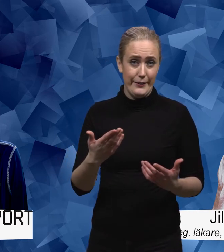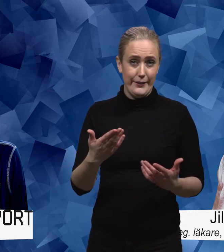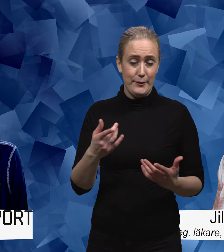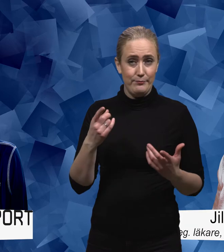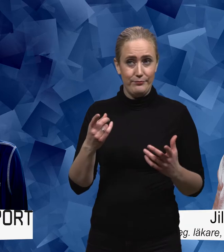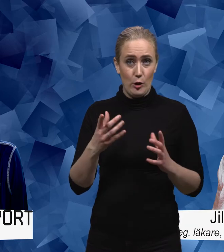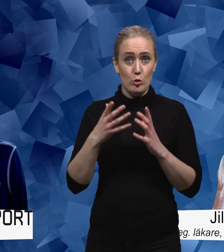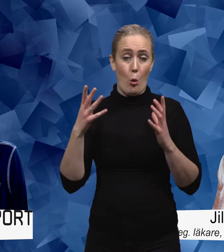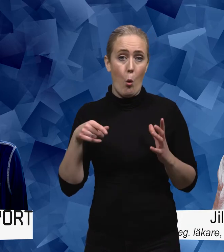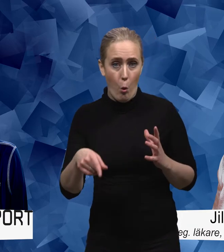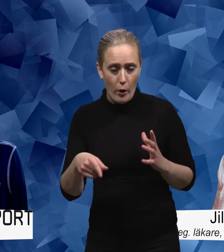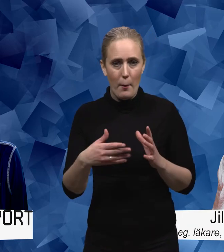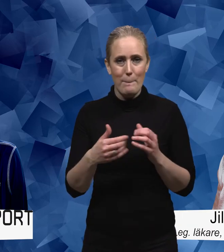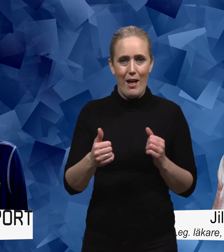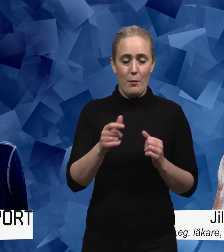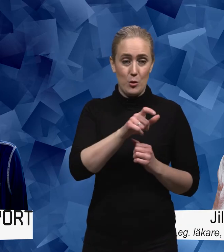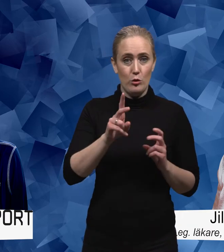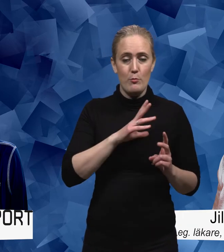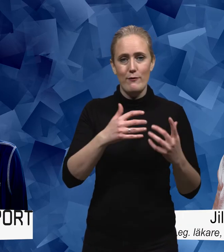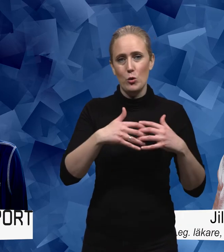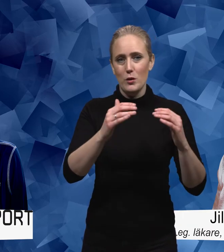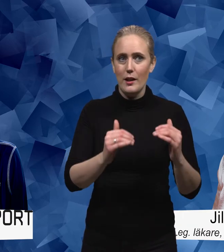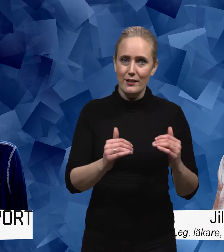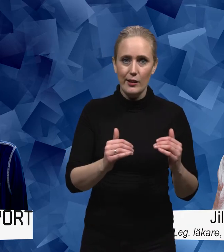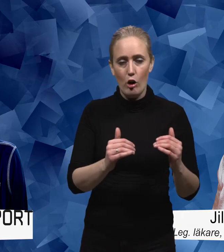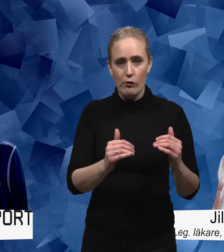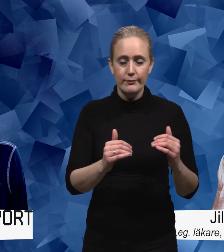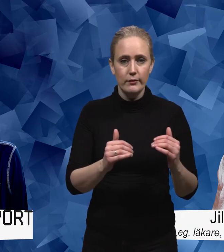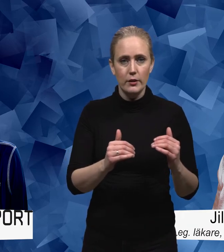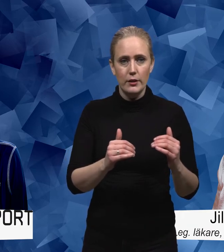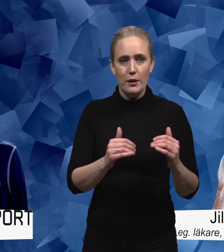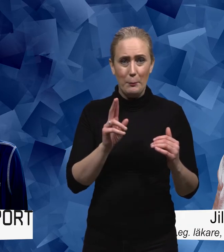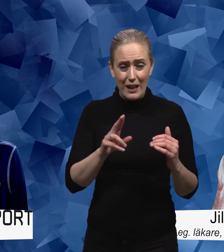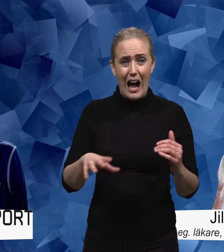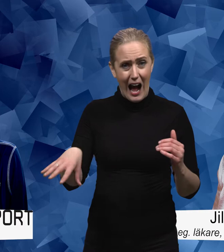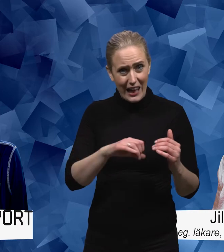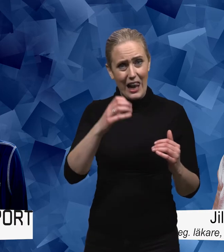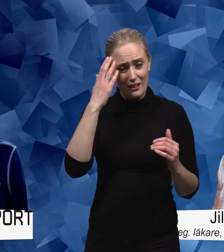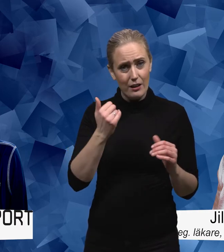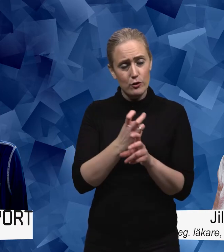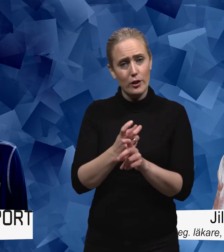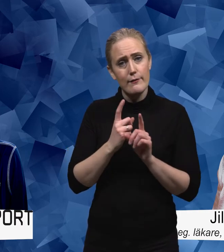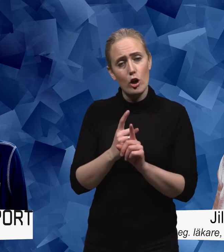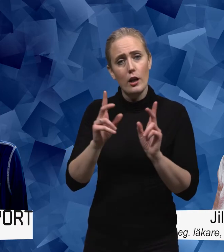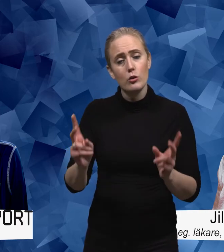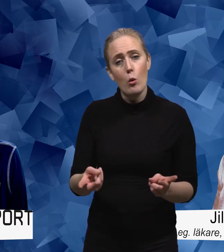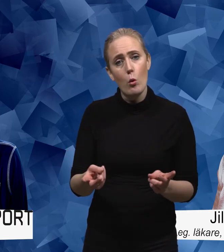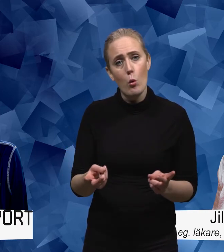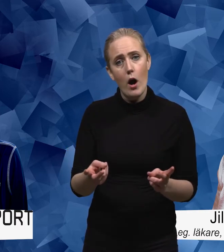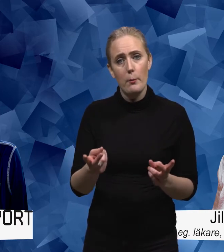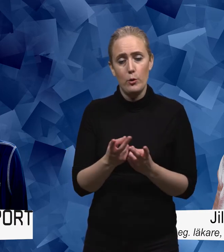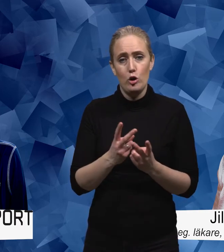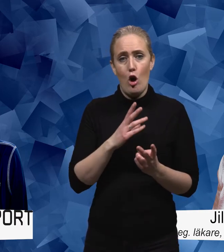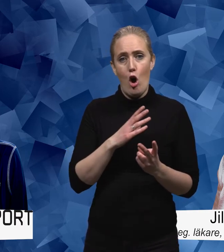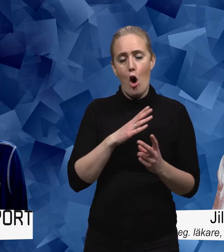levnadsvanor hos personer med funktionsnedsättning att det är ju någonting som alla kan göra så att man har det mer av